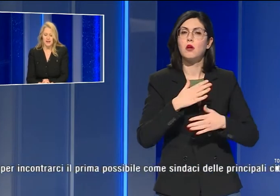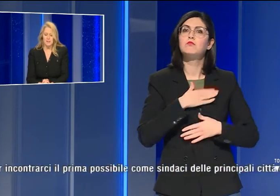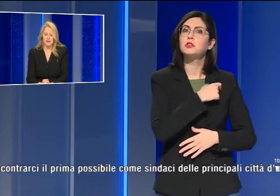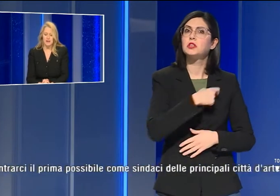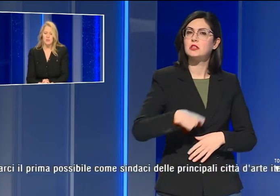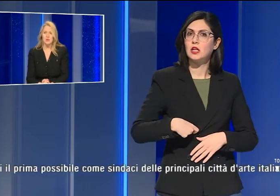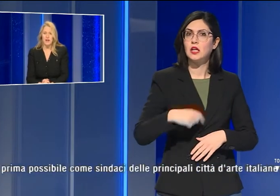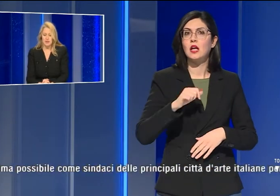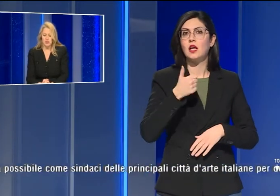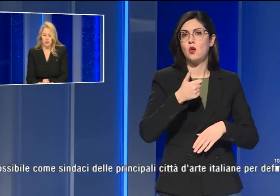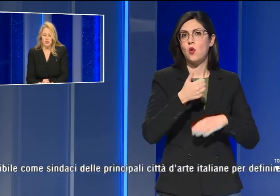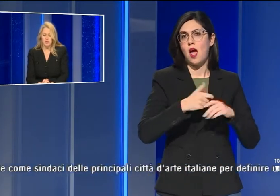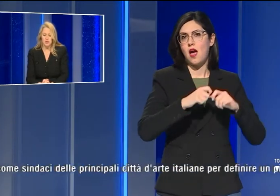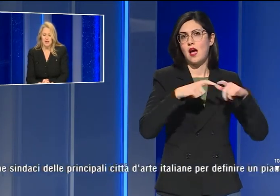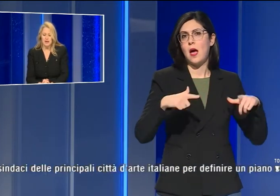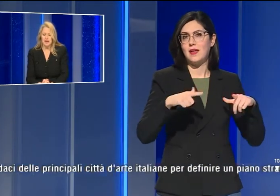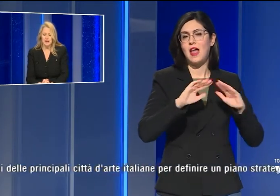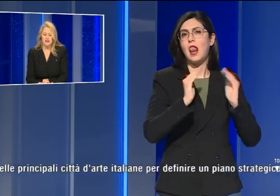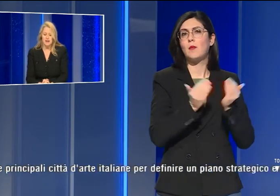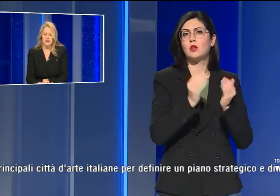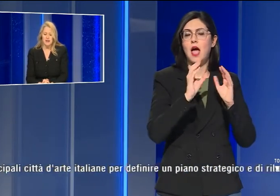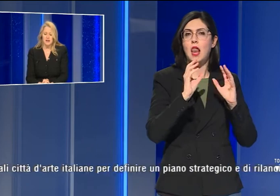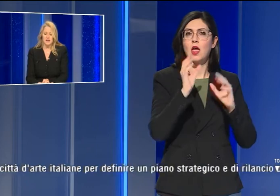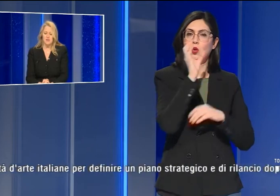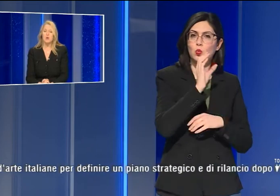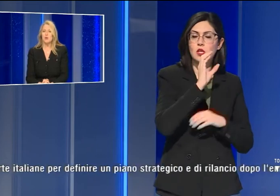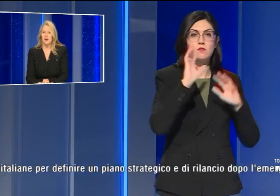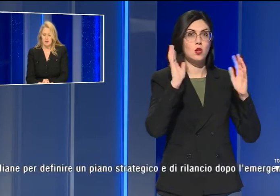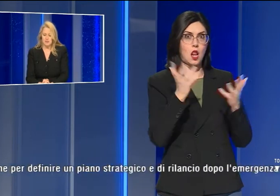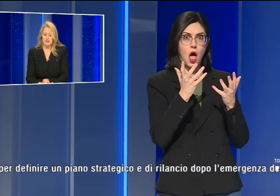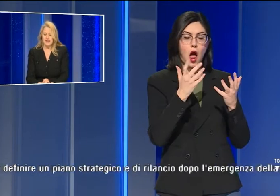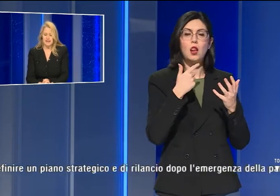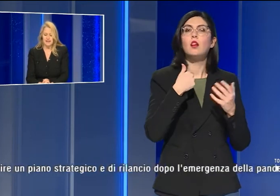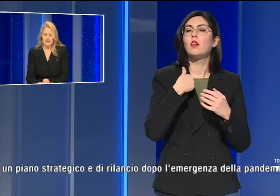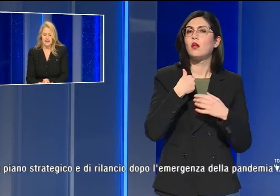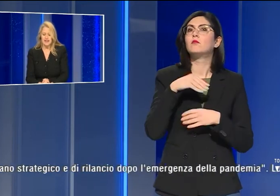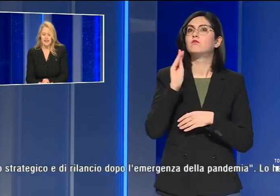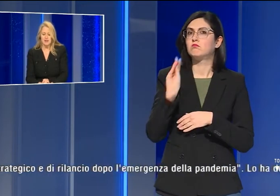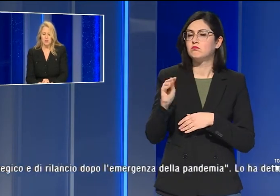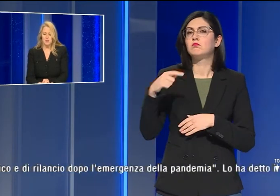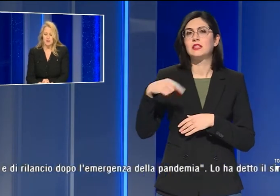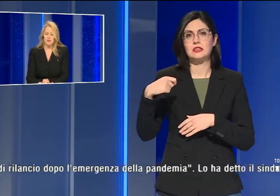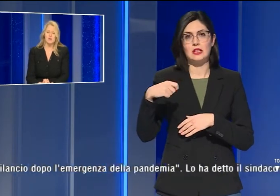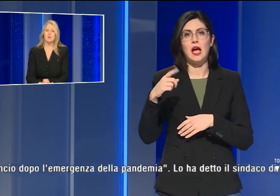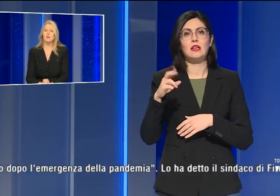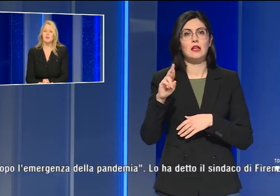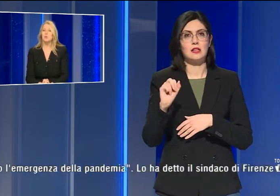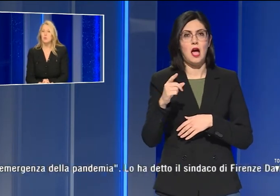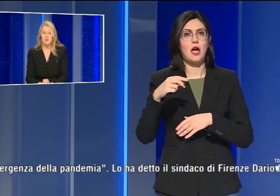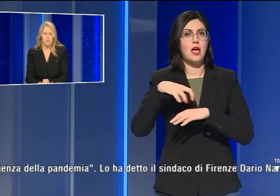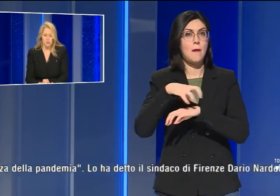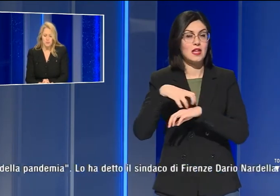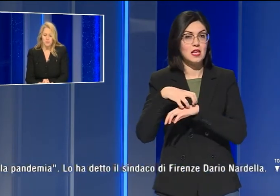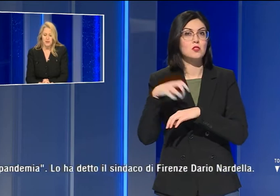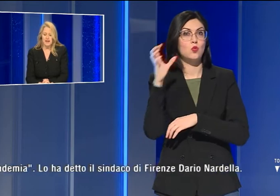delle capitali mondiali del turismo e dell'arte, rivolgo al presidente Draghi e al suo ministro del